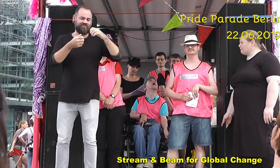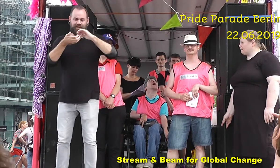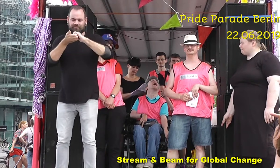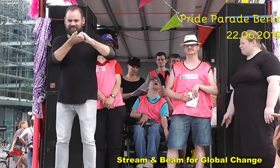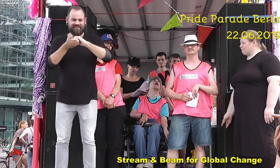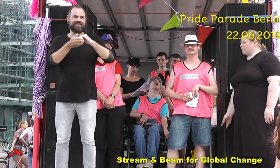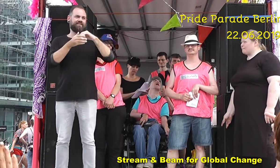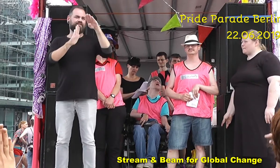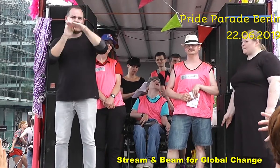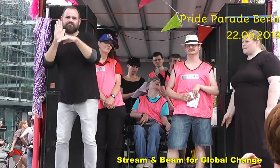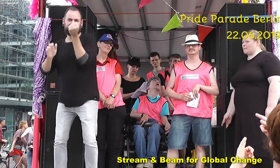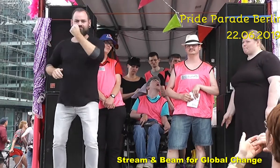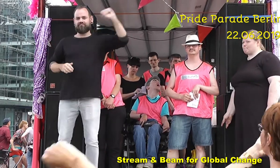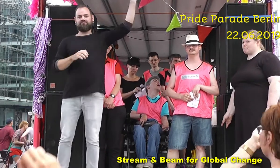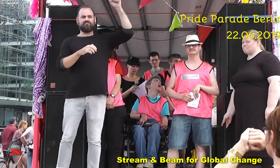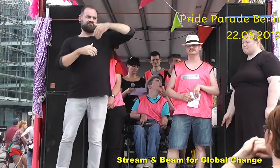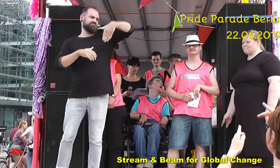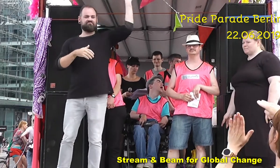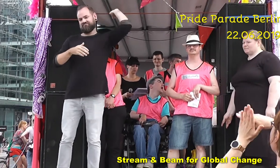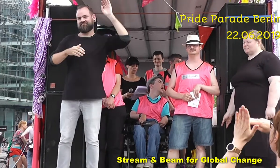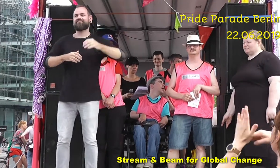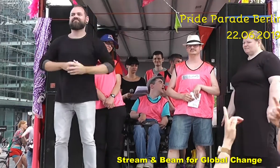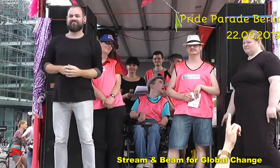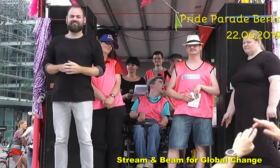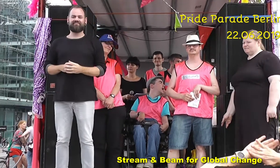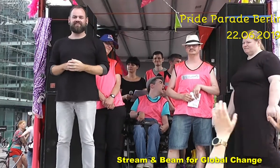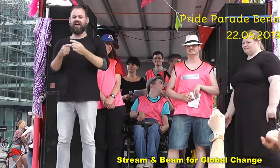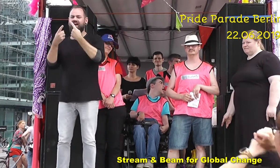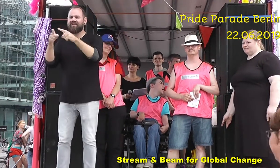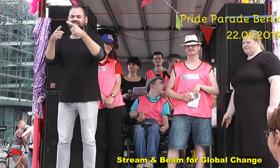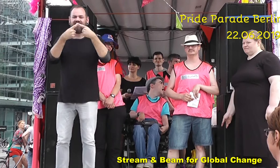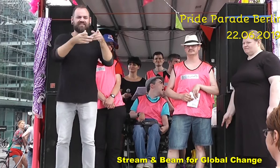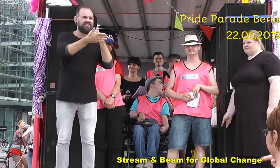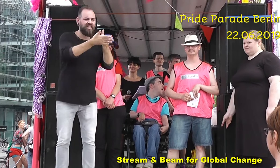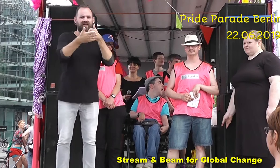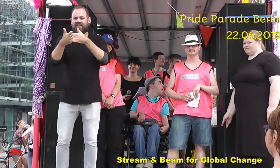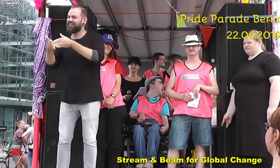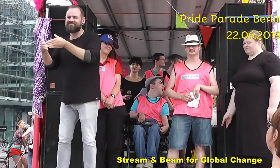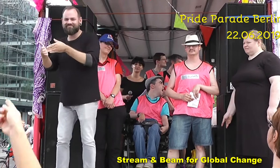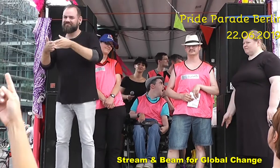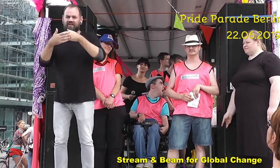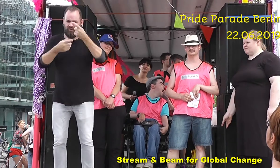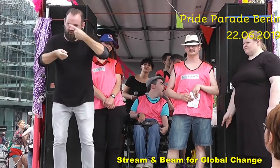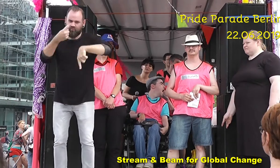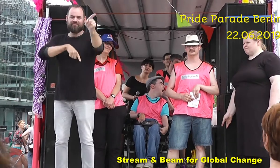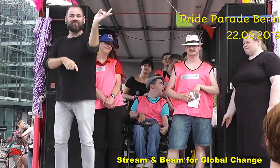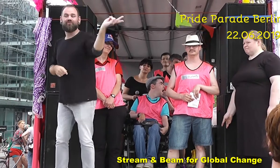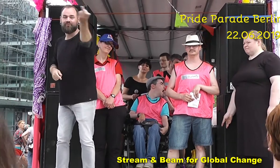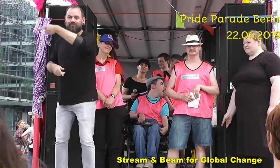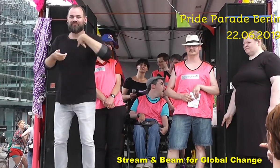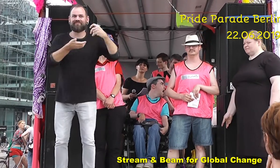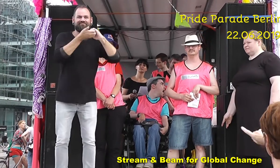Gemeinsamkeiten rausfinden, statt Unterschiede zu Hürden machen und zusammen gesellschaftliche Normen